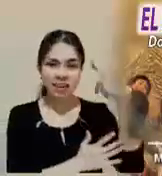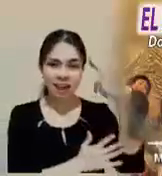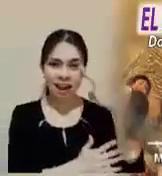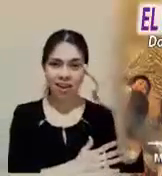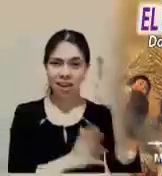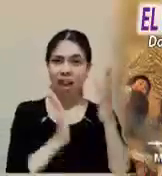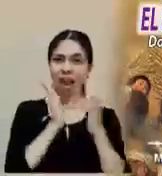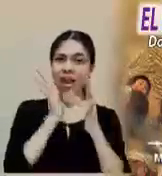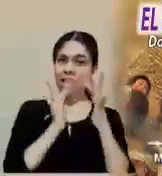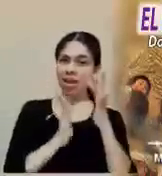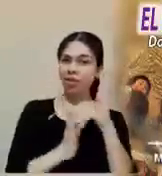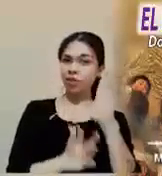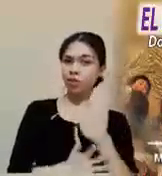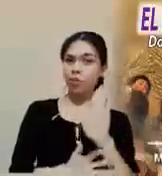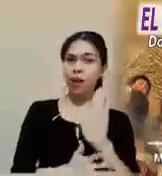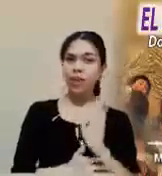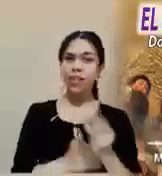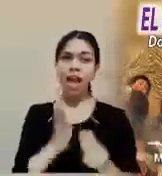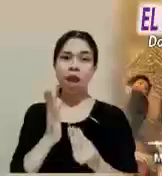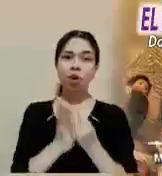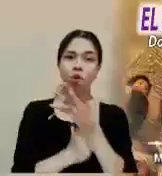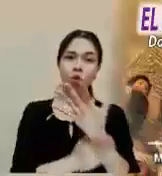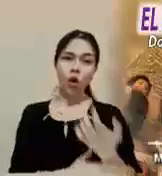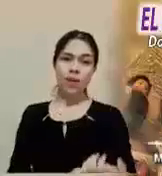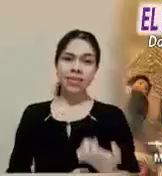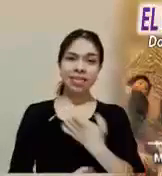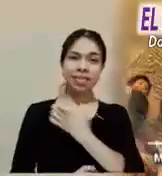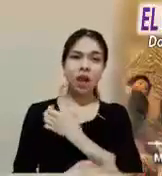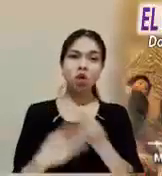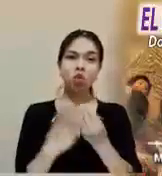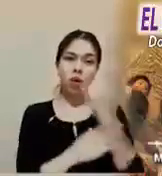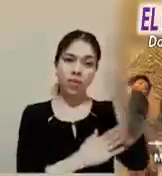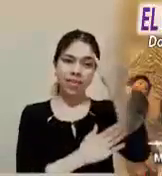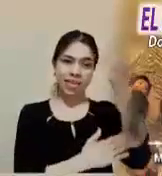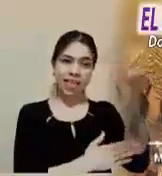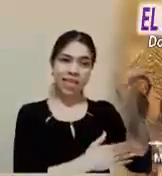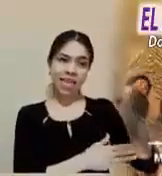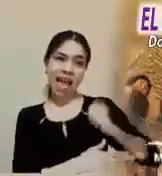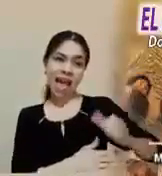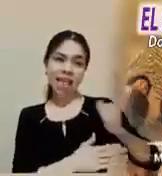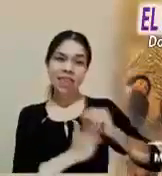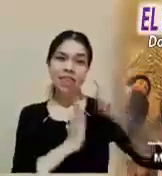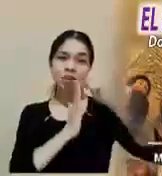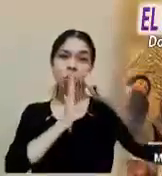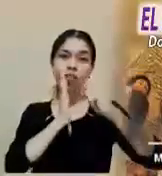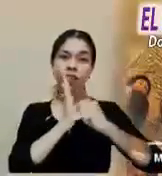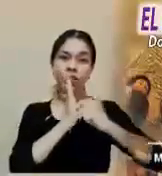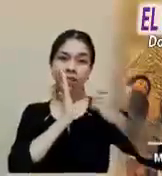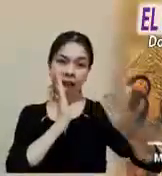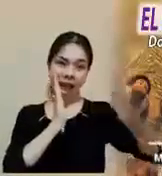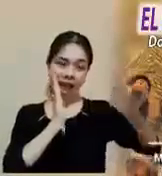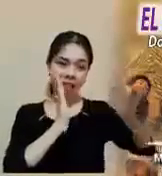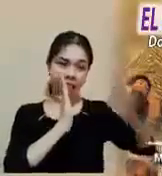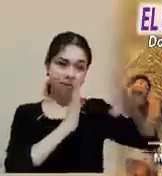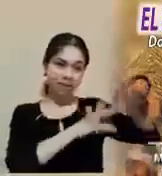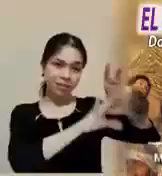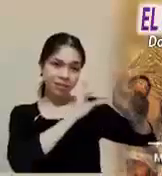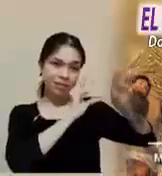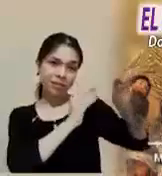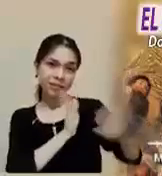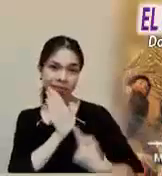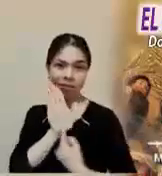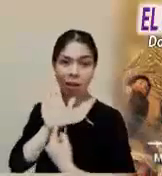Jesús reivindica un derecho regio retomando las esperanzas del Antiguo Testamento, pero al mismo tiempo